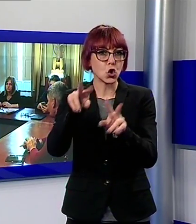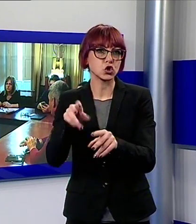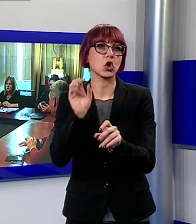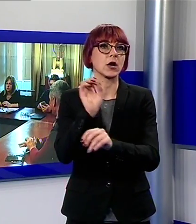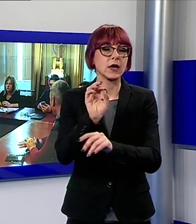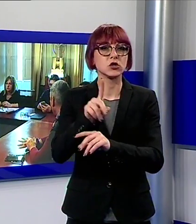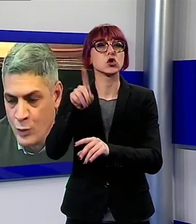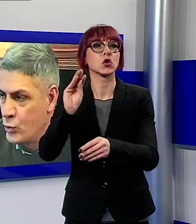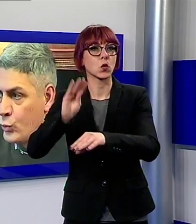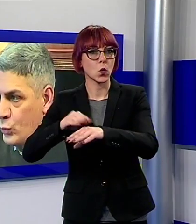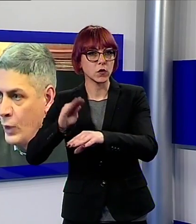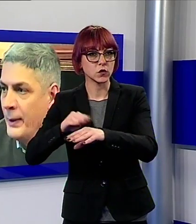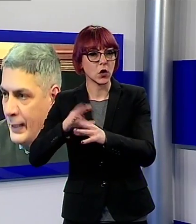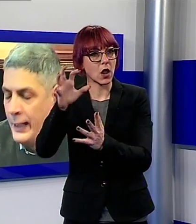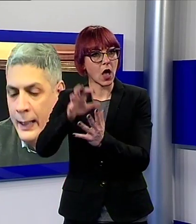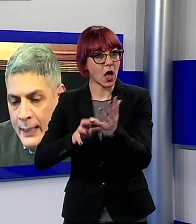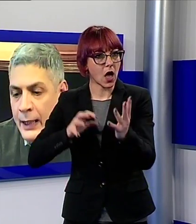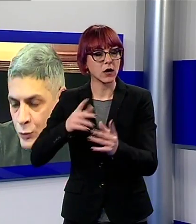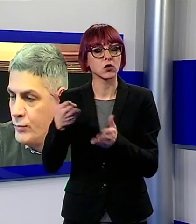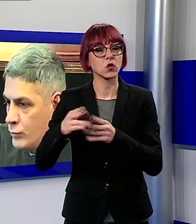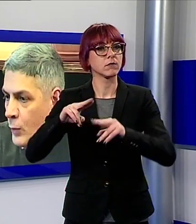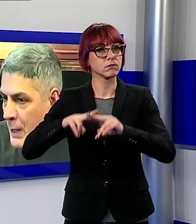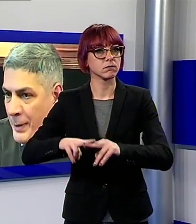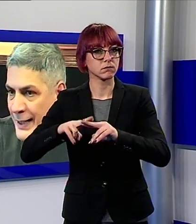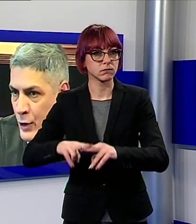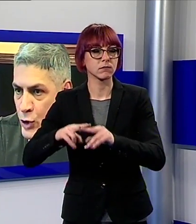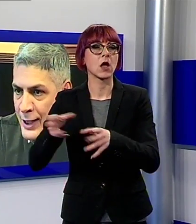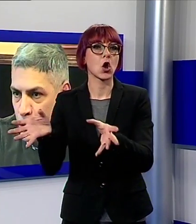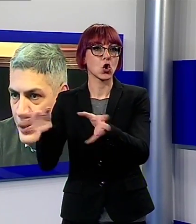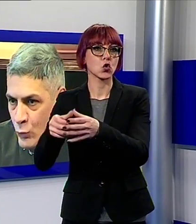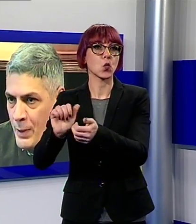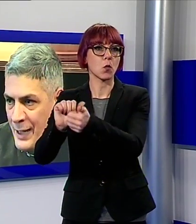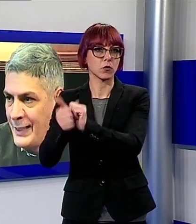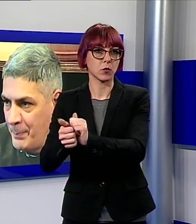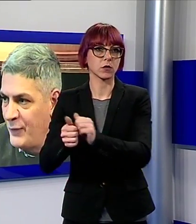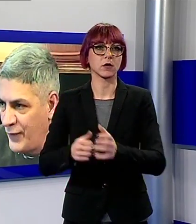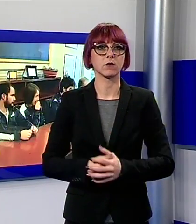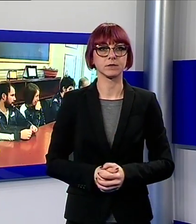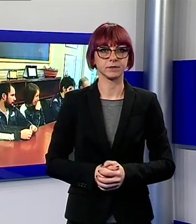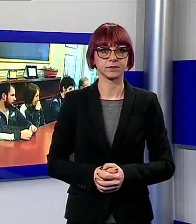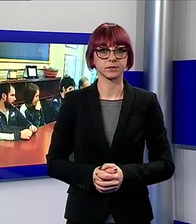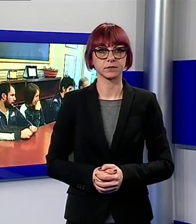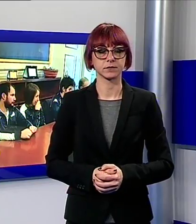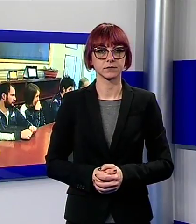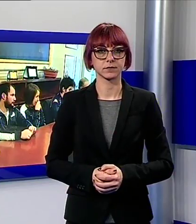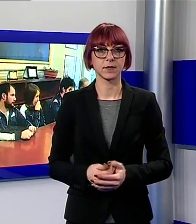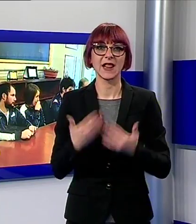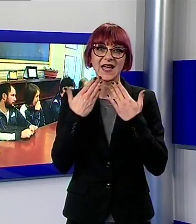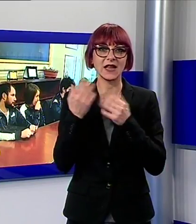e questionari durante la permanenza degli atleti presso i rispettivi club di appartenenza grazie a Fondazione Campus i